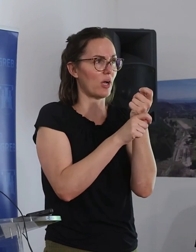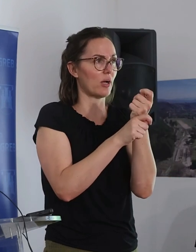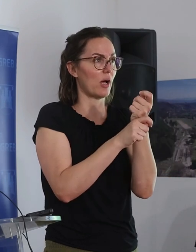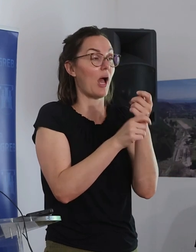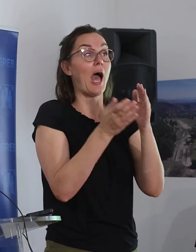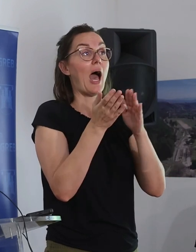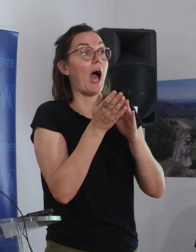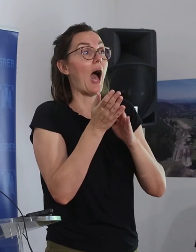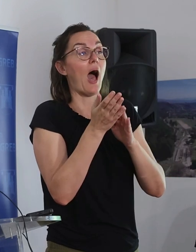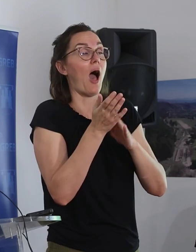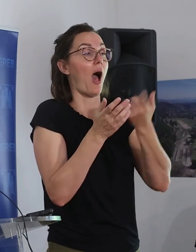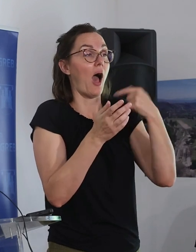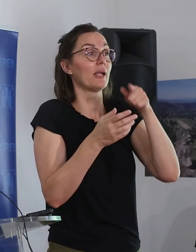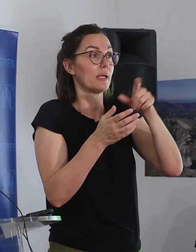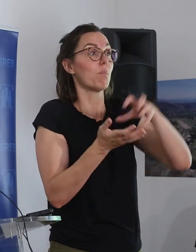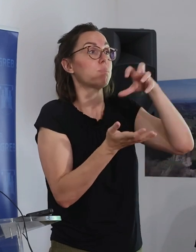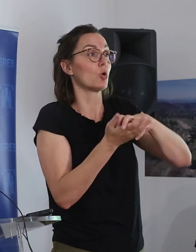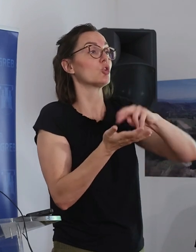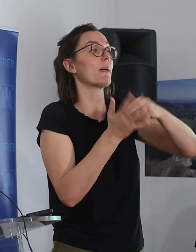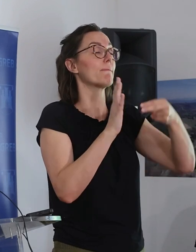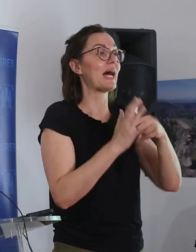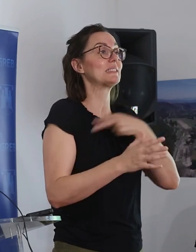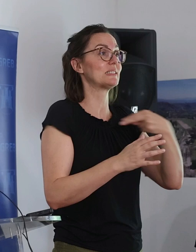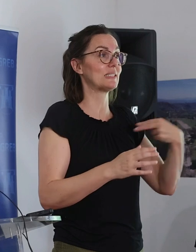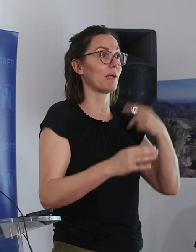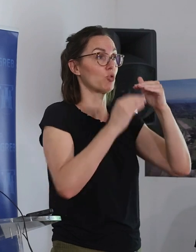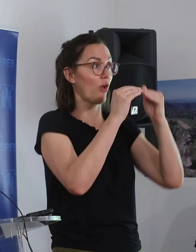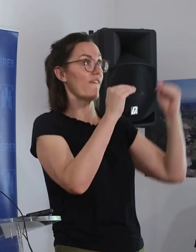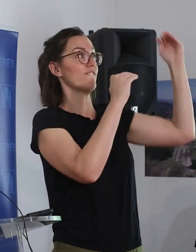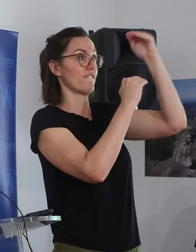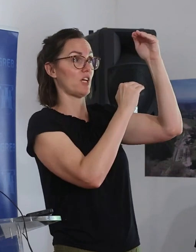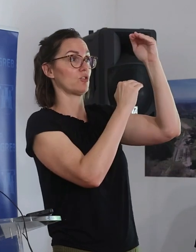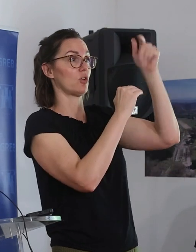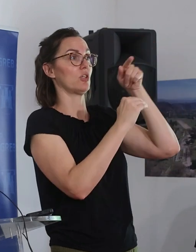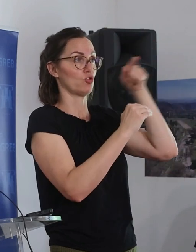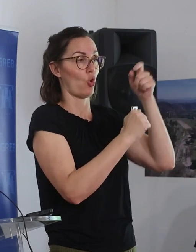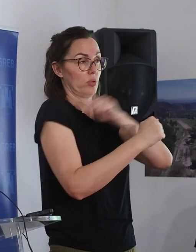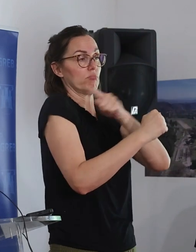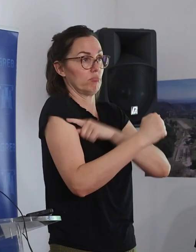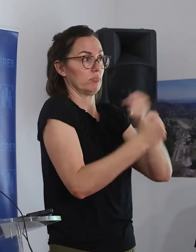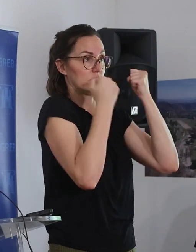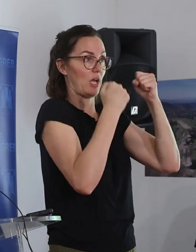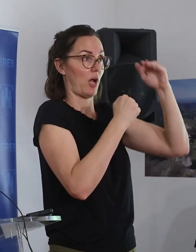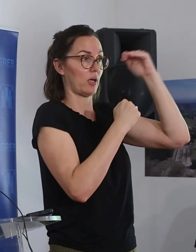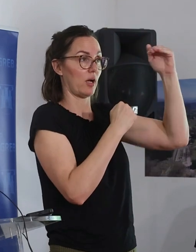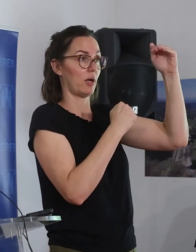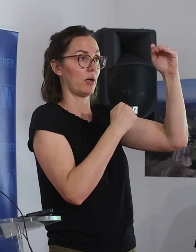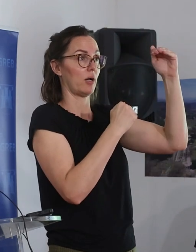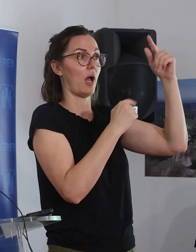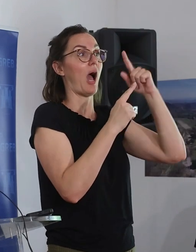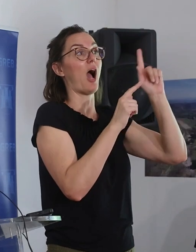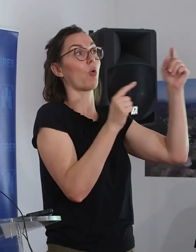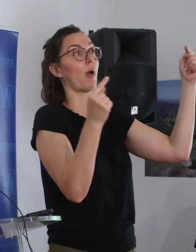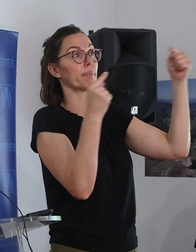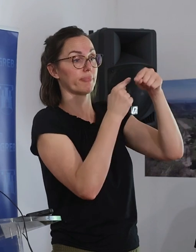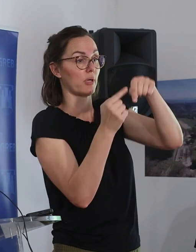nema u izbenama gupa, opet je prostorni plan grada Zagreba plan višeg reda i on je zapravo na snazi čak i kad je kontradiktoran